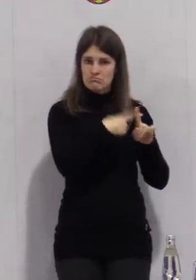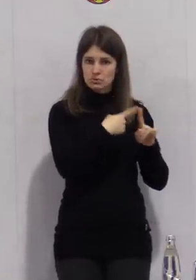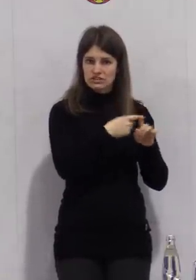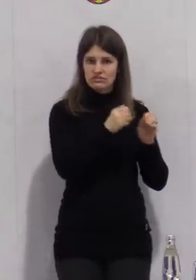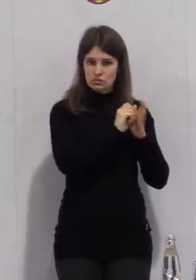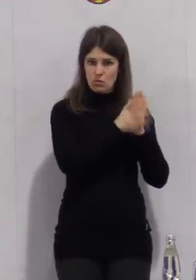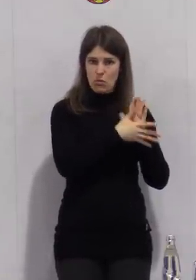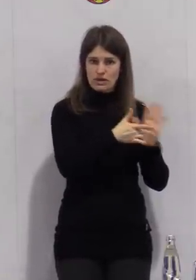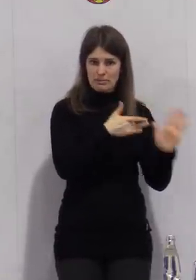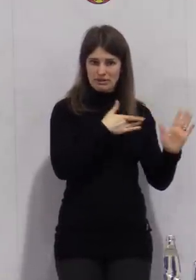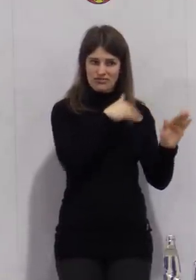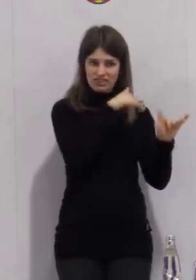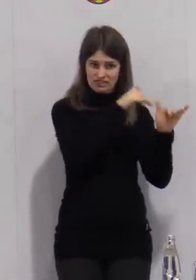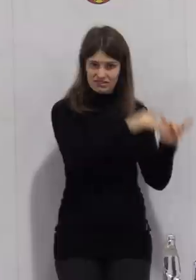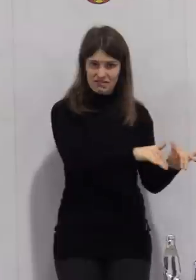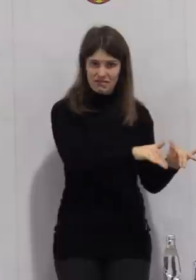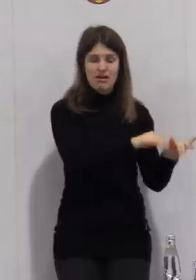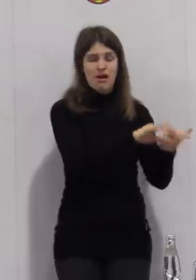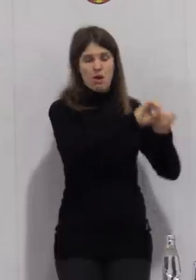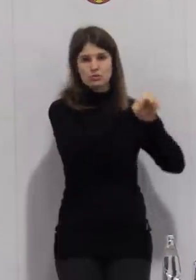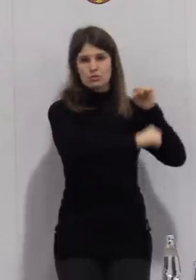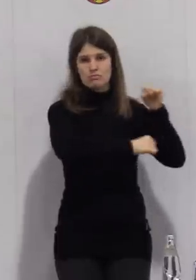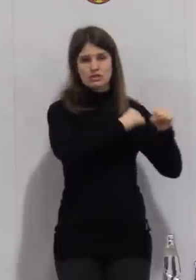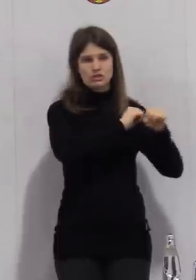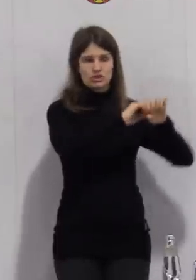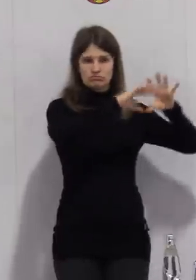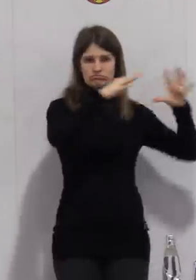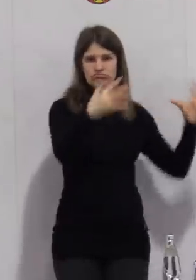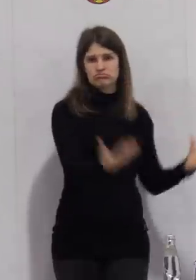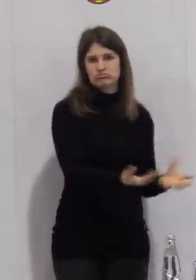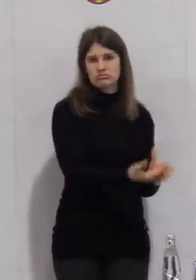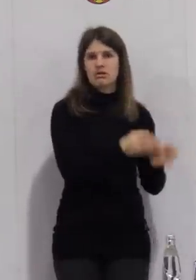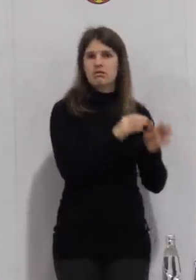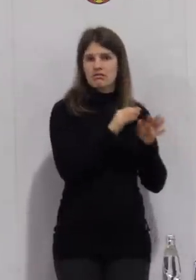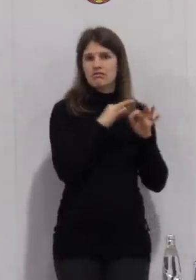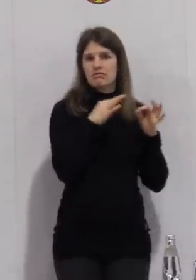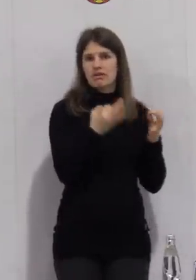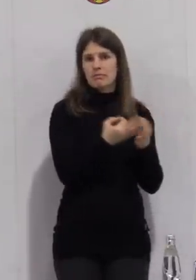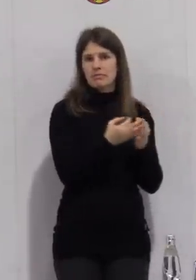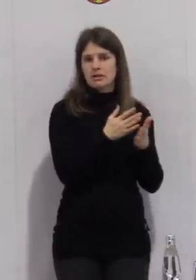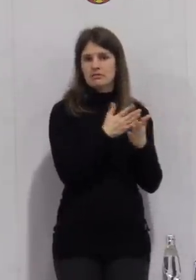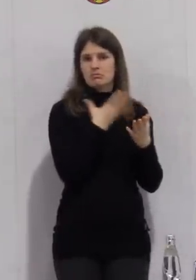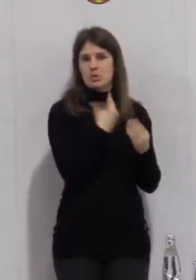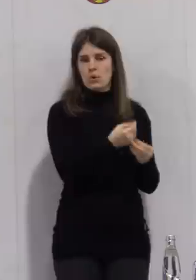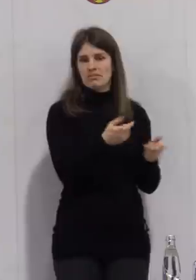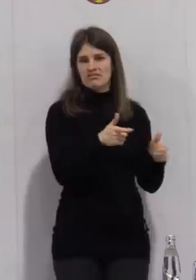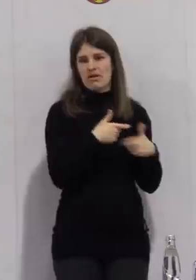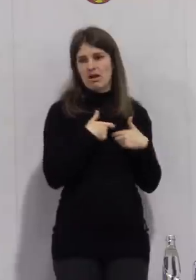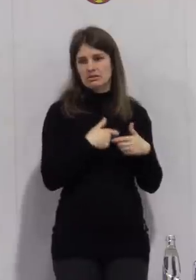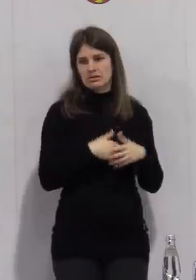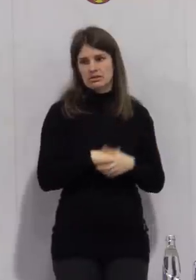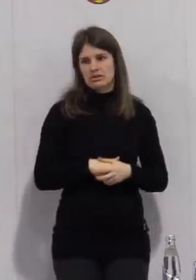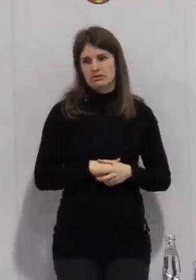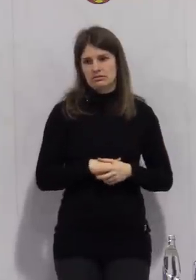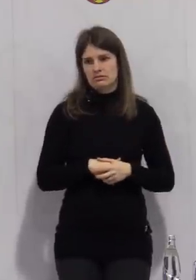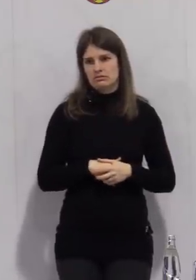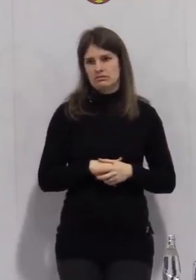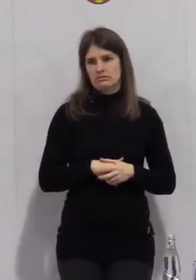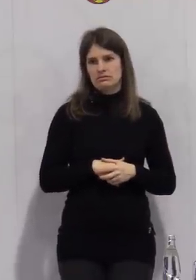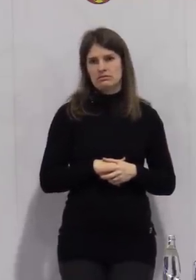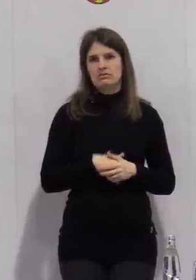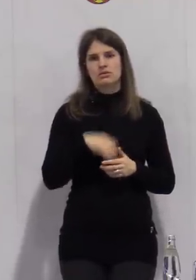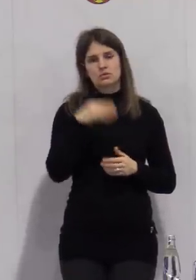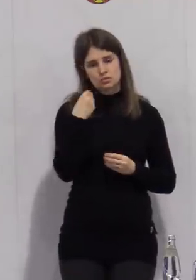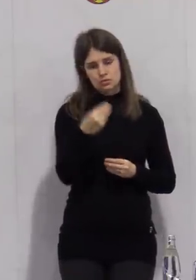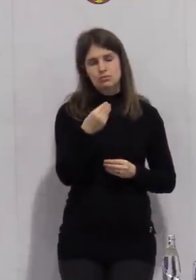häusliche Gemeinschaft, eine Quarantäne erst nochmal angeordnet wird, in den meisten Fällen auch nochmal